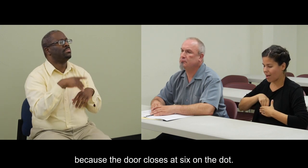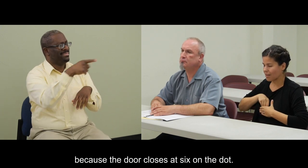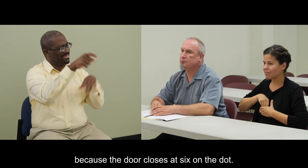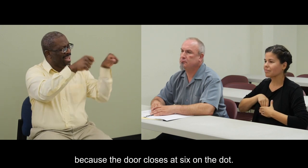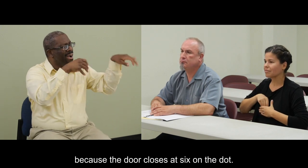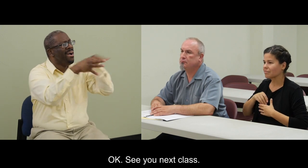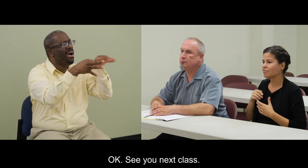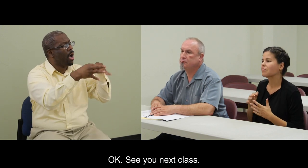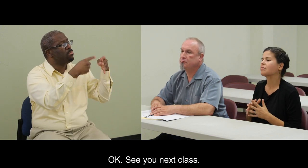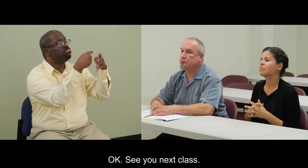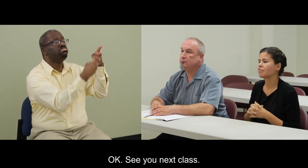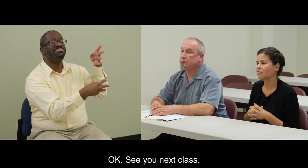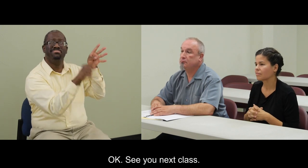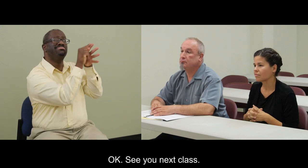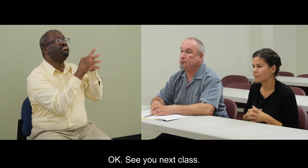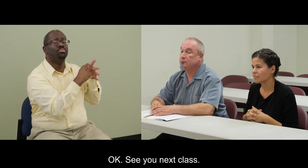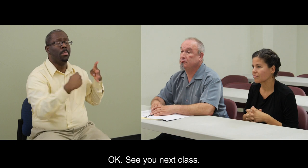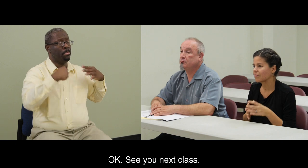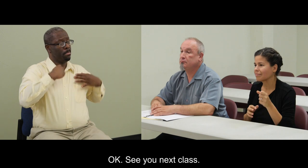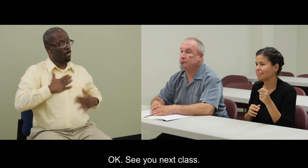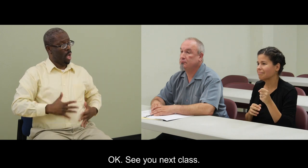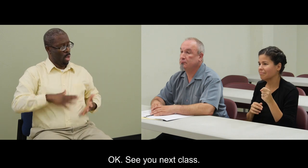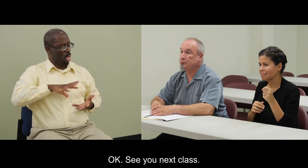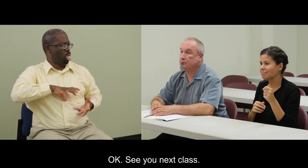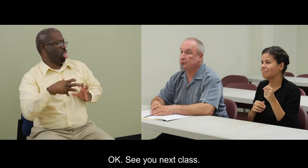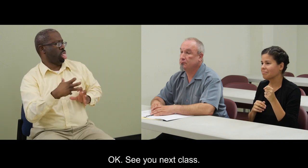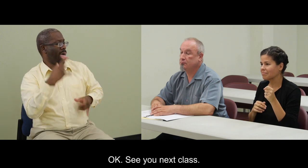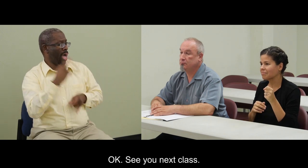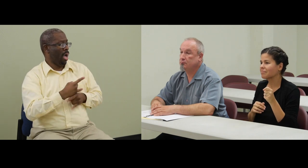seis en punto. ¿Ok? Nos vemos la próxima clase.